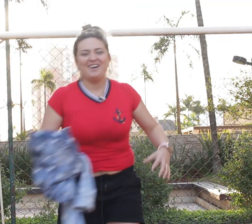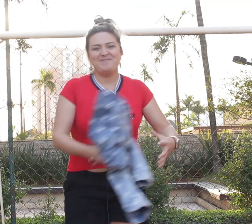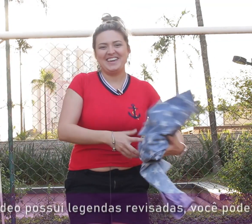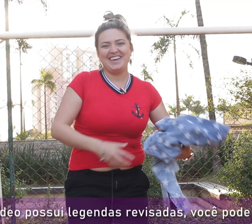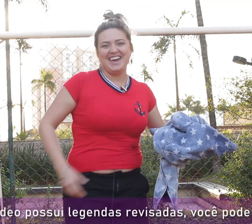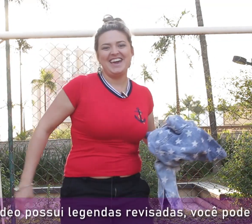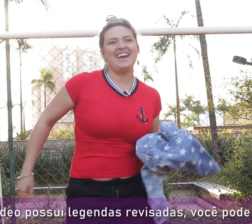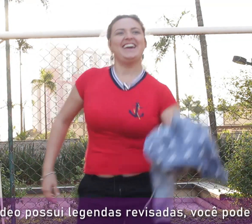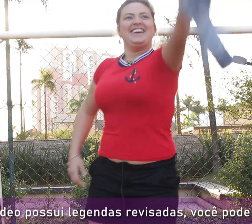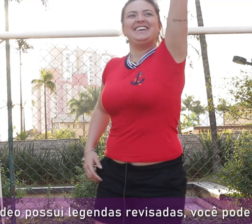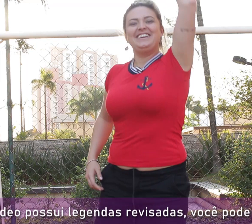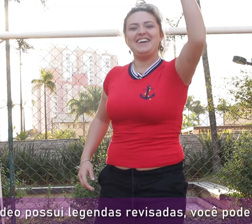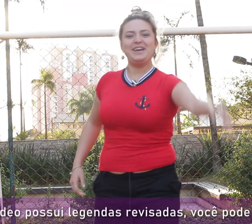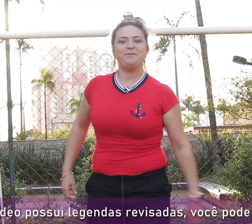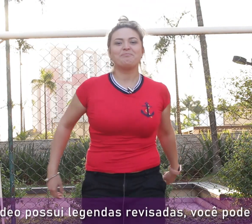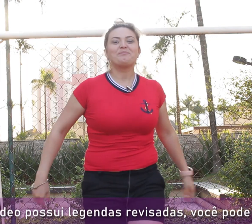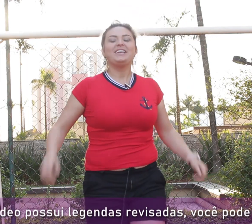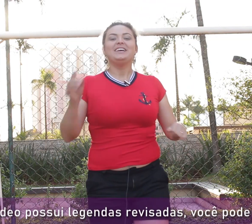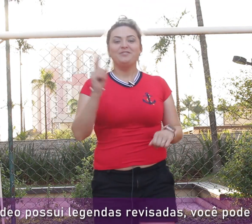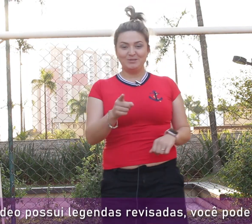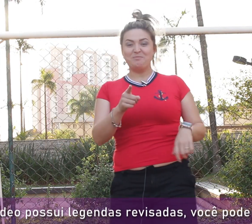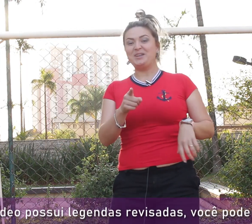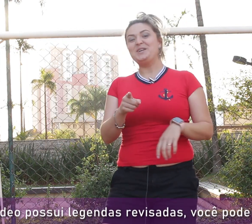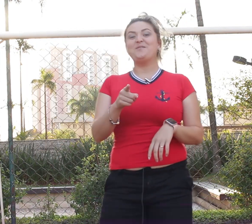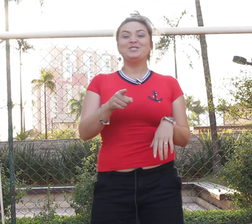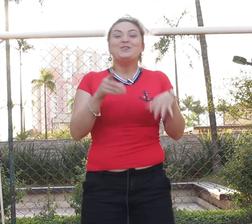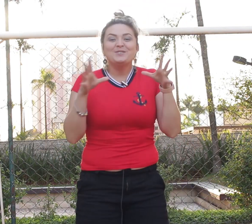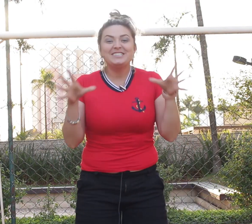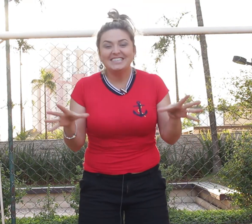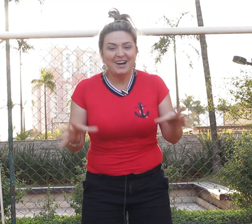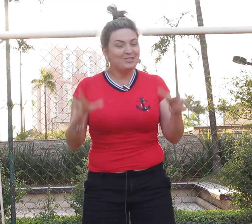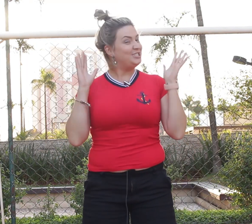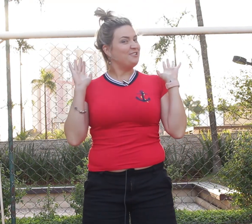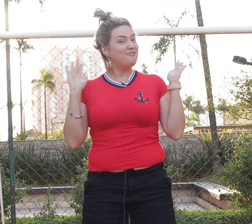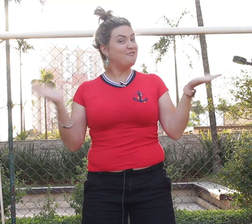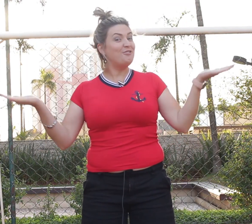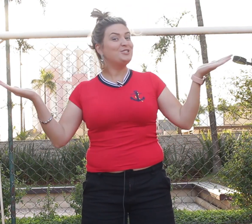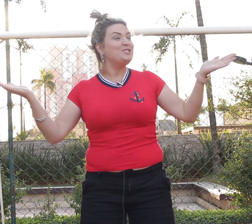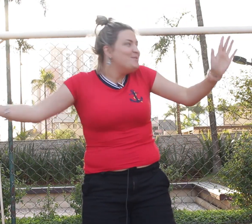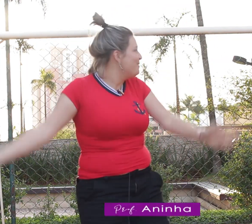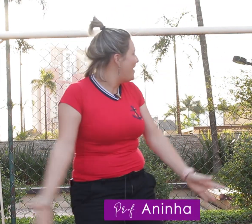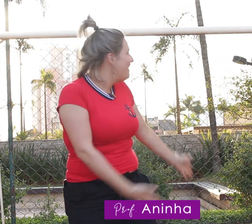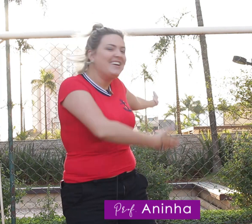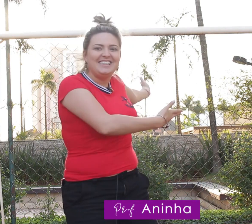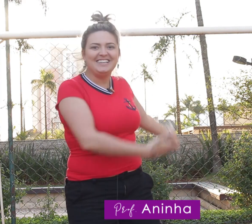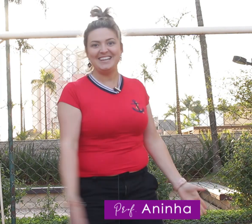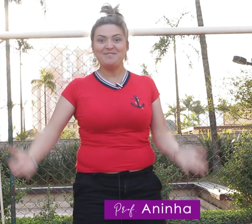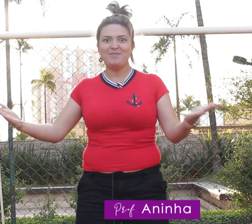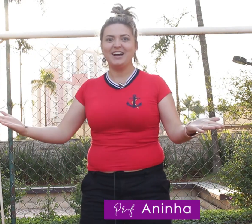Ah, peguei! E aí? Vamos aprender hoje o sinal de futebol em Libras.